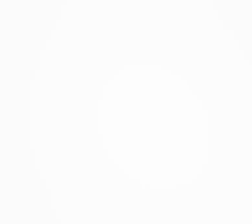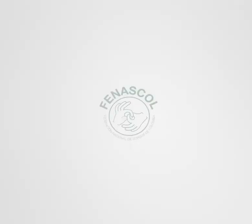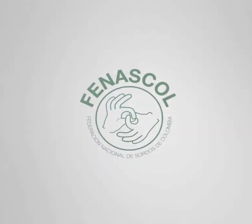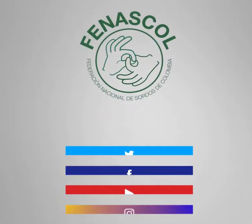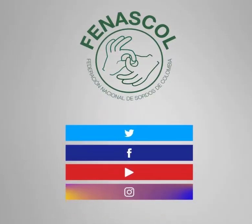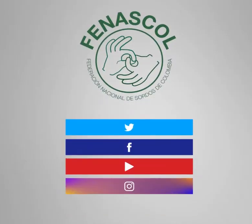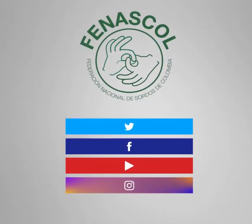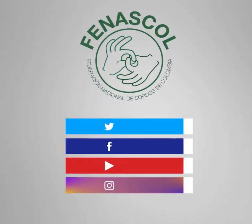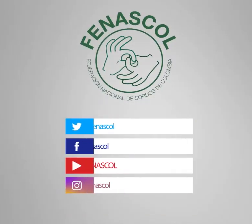hasta luego.